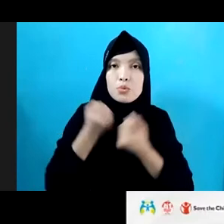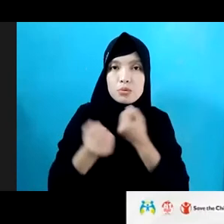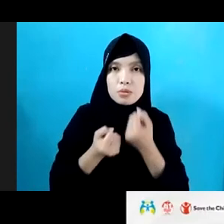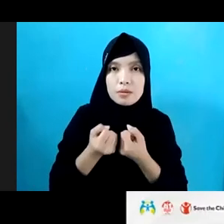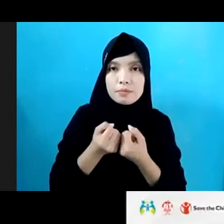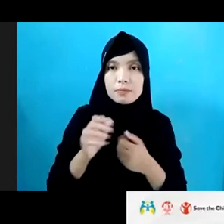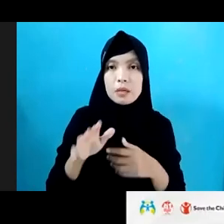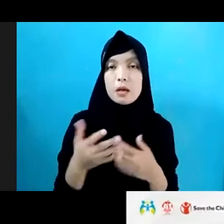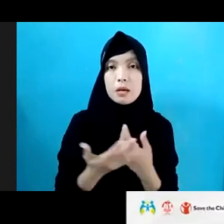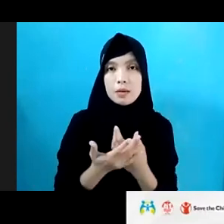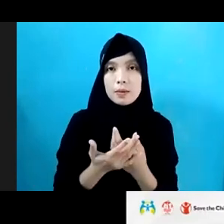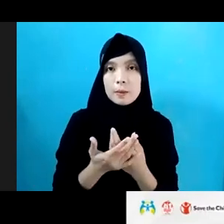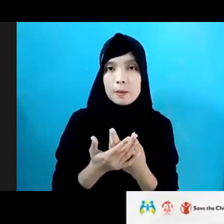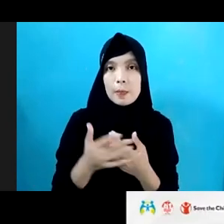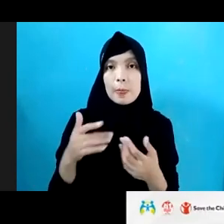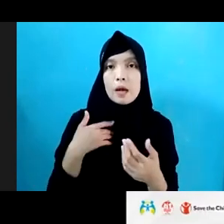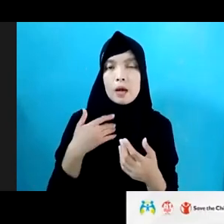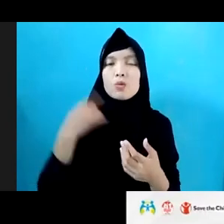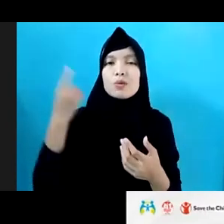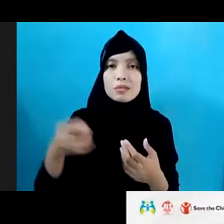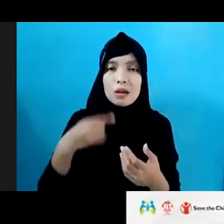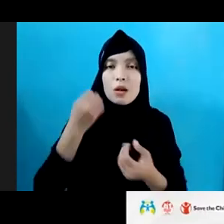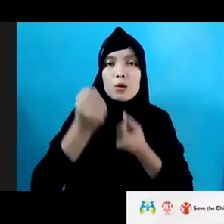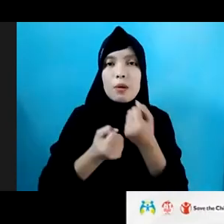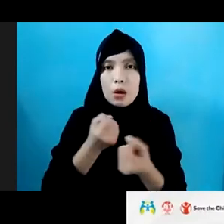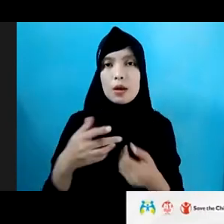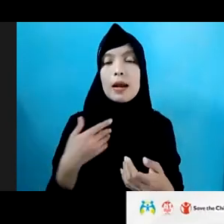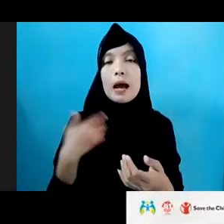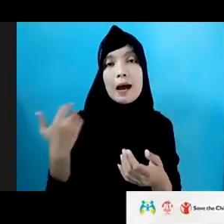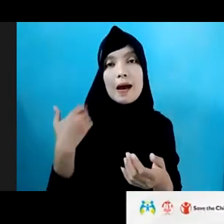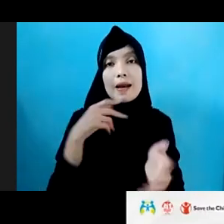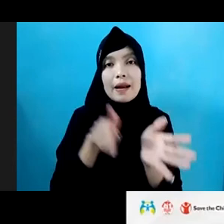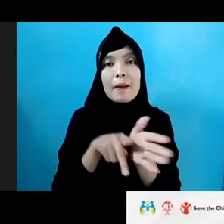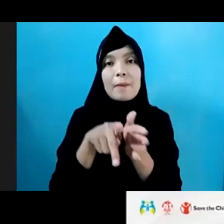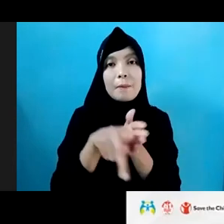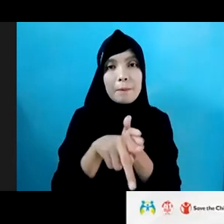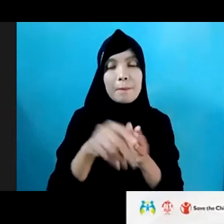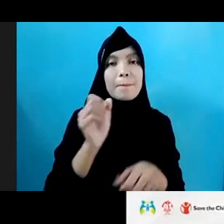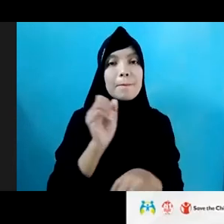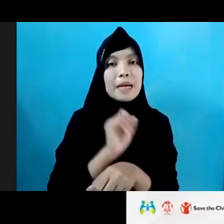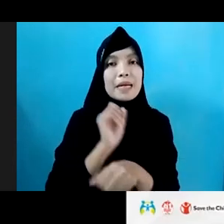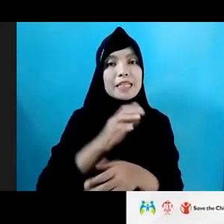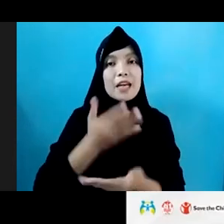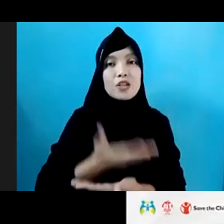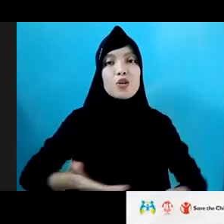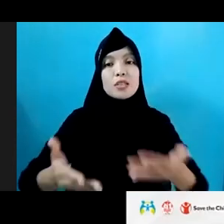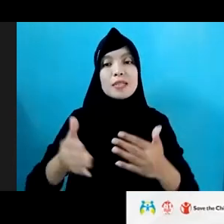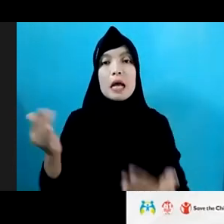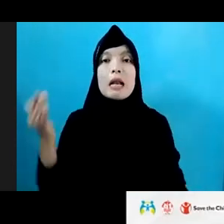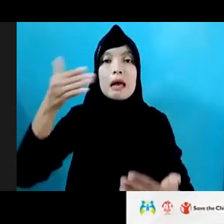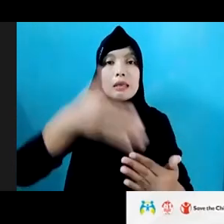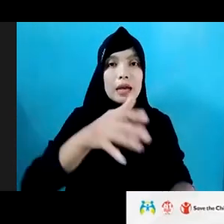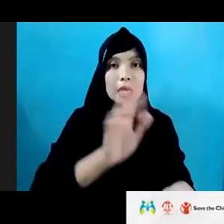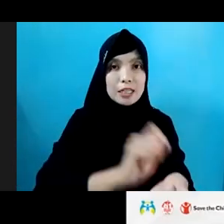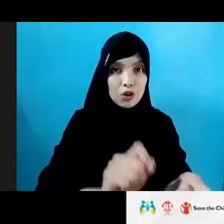satu yang selalu kami lakukan adalah kami punya program Paxos Go to School, menjangkauan anak sekolah untuk kemudian